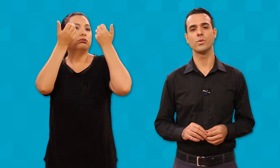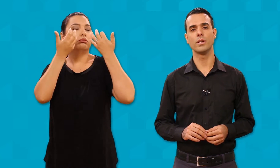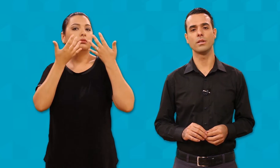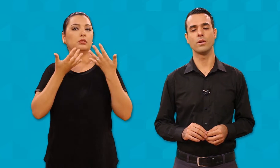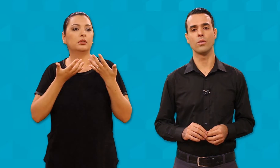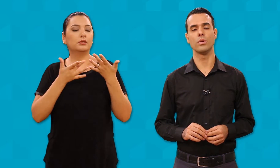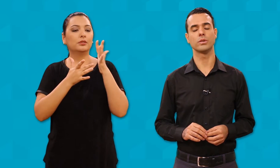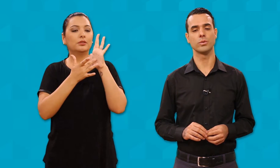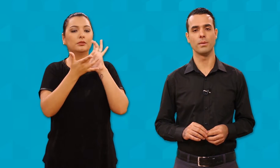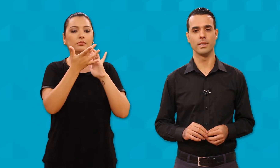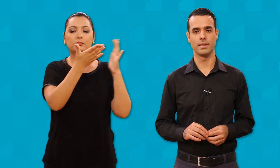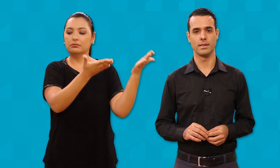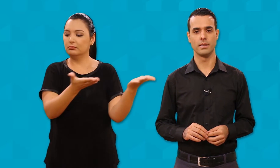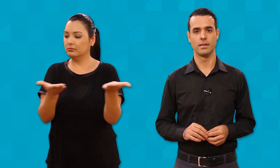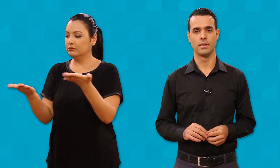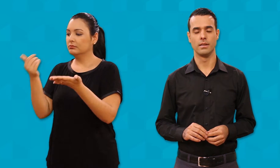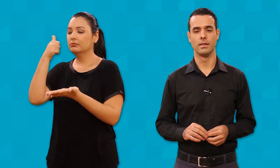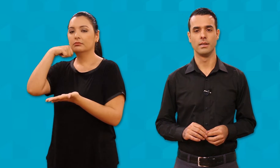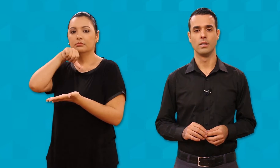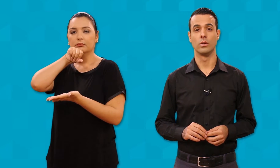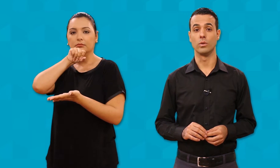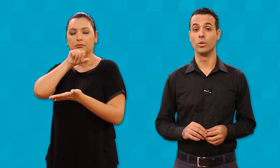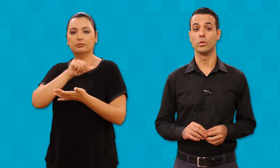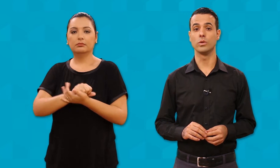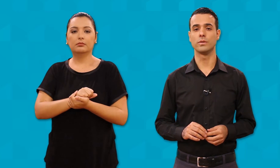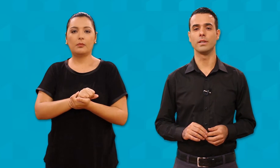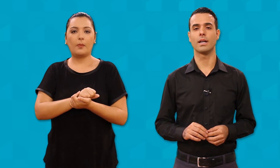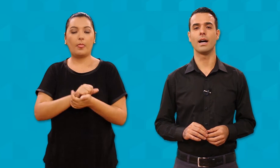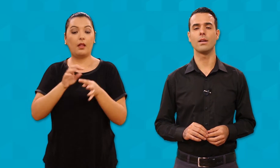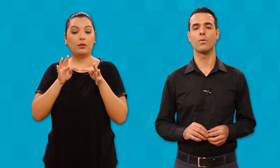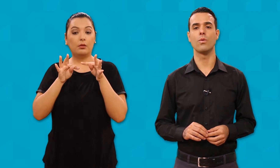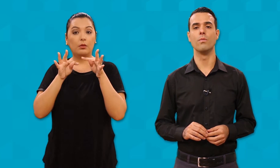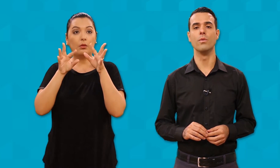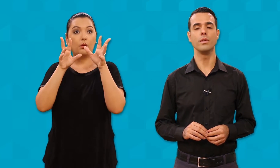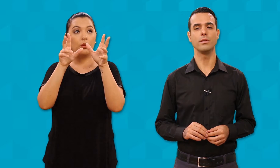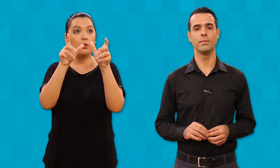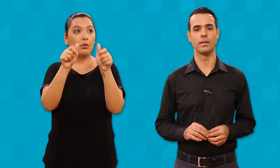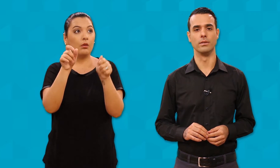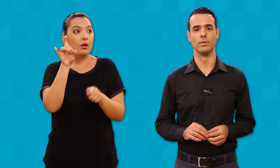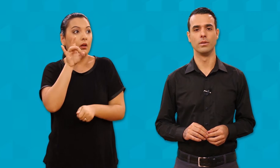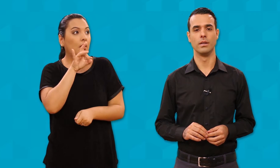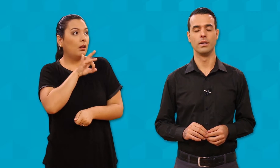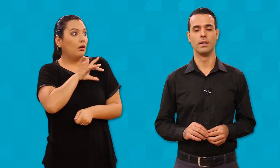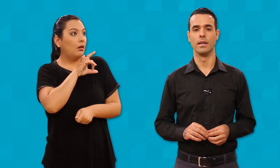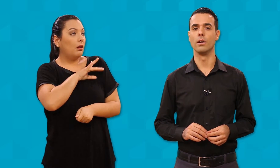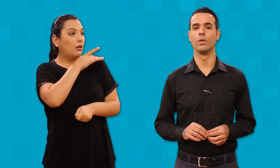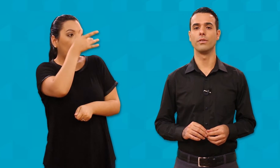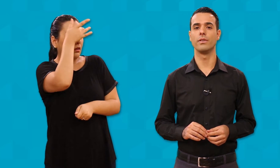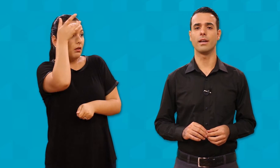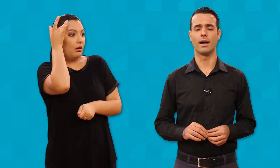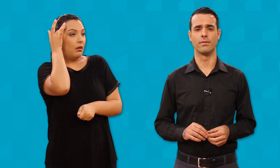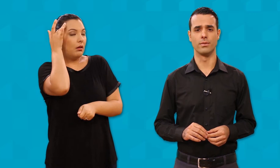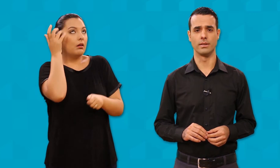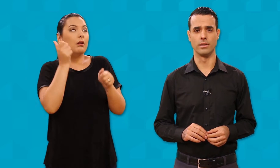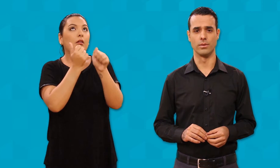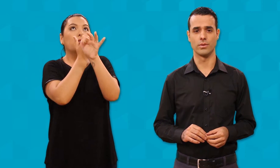o entregou à sua mãe. Todos ficaram com muito medo e glorificavam a Deus.